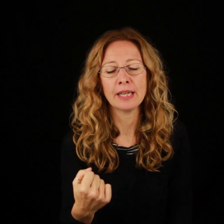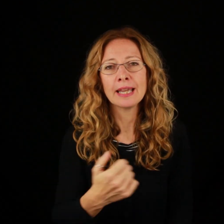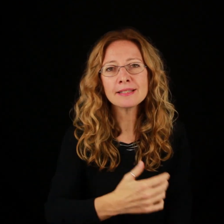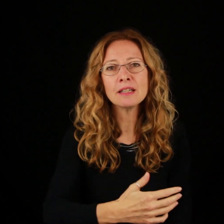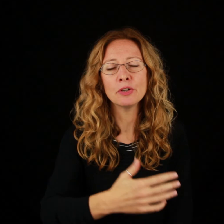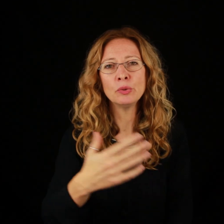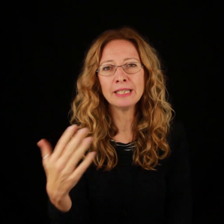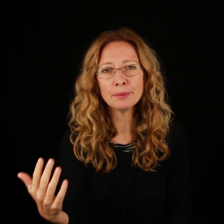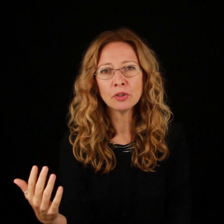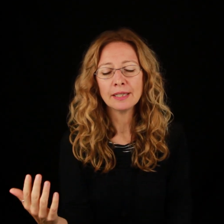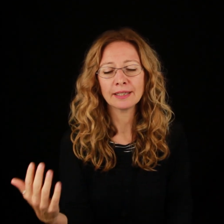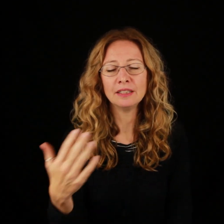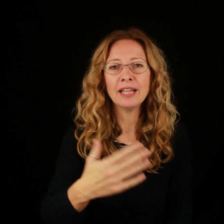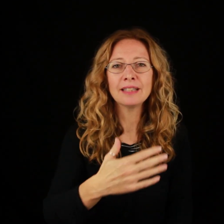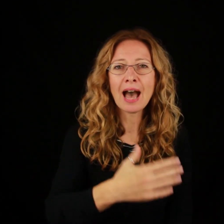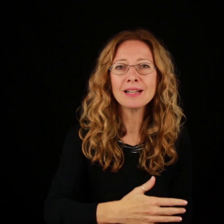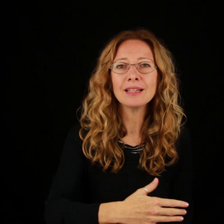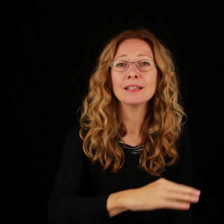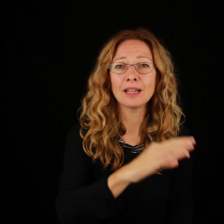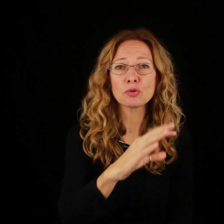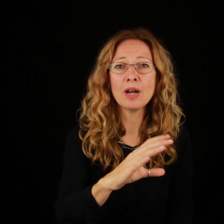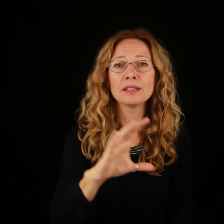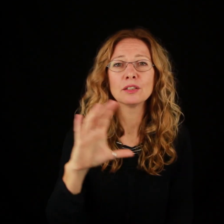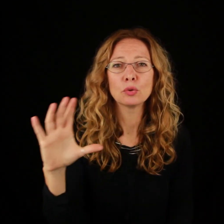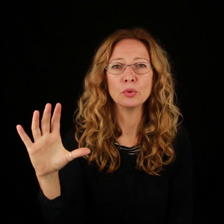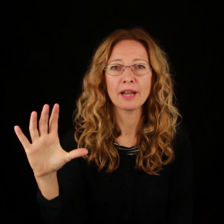e scrive un libro che diventa anche la sua cura.